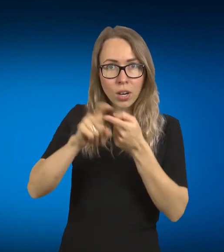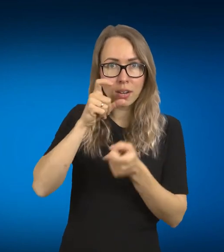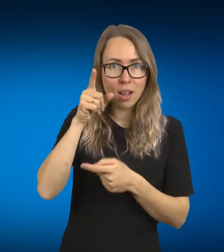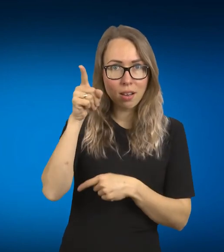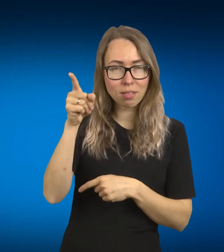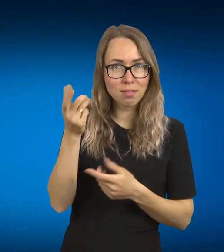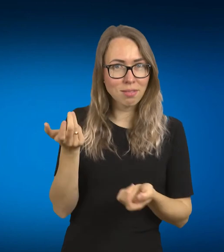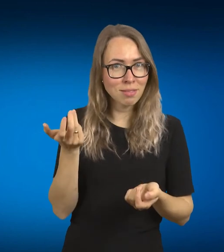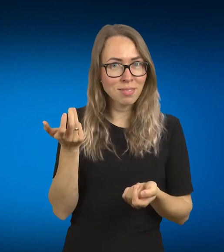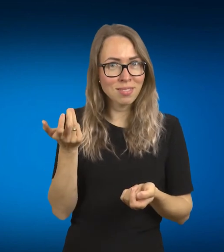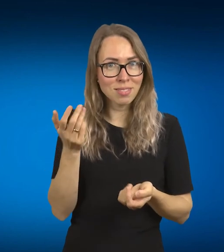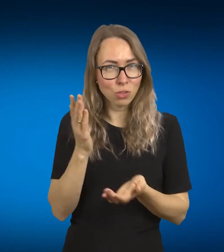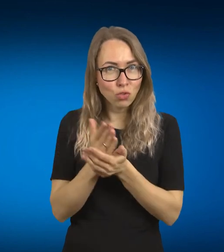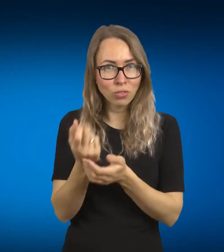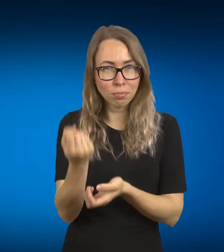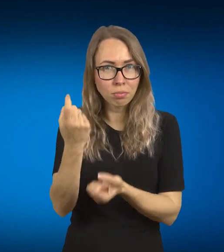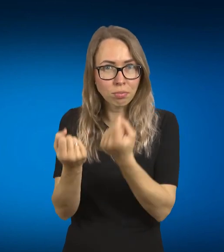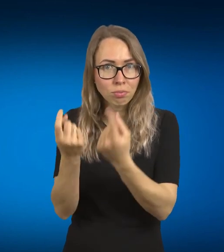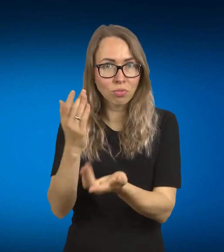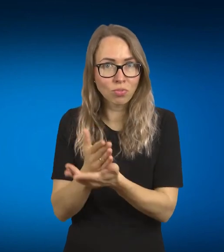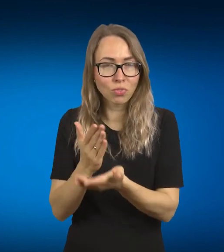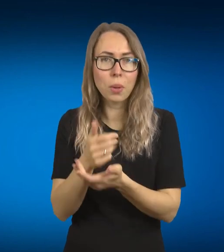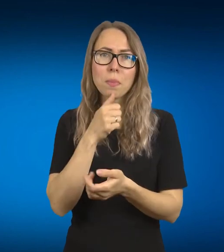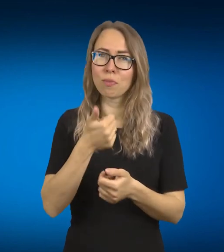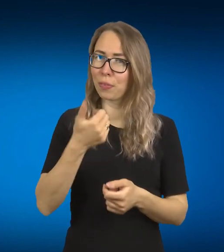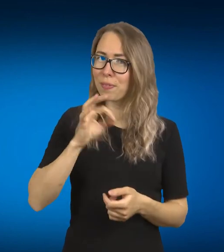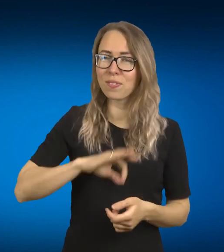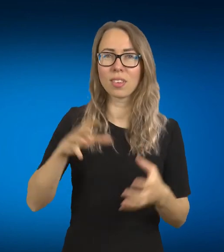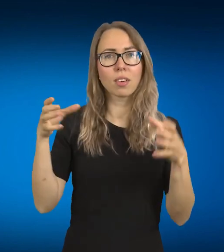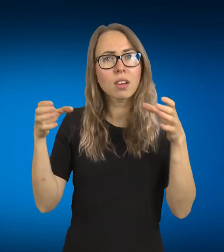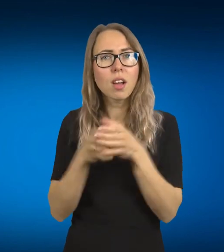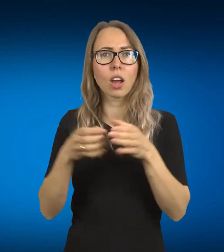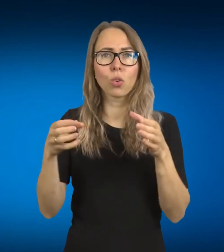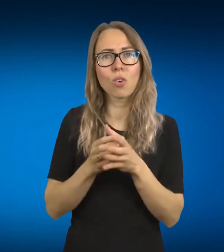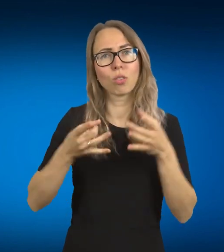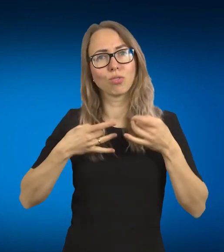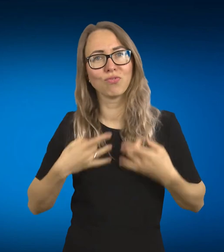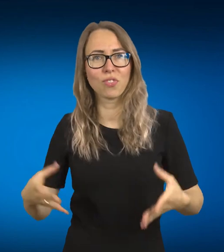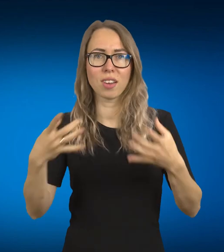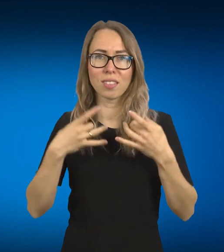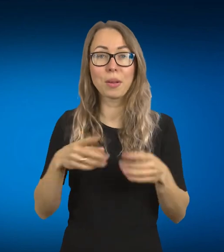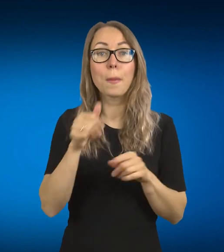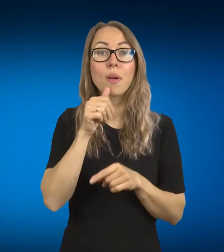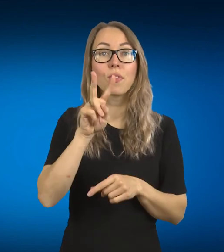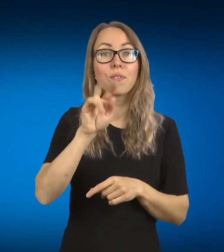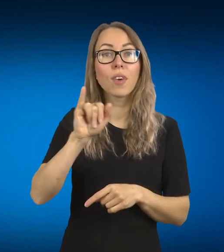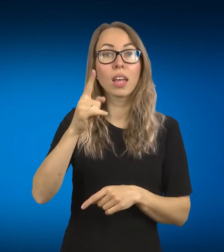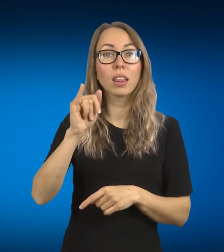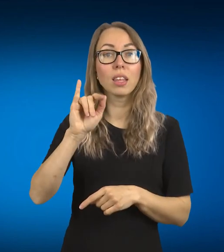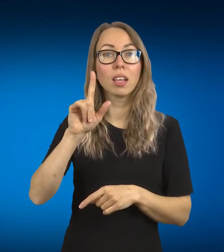tiesiog, nu, bendrais renginiais dalintis, nes tarp kitko mūsų, va, Vaidilas, Tetre, organizuotas renginis buvo